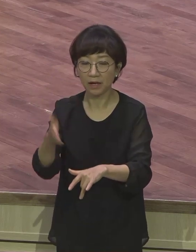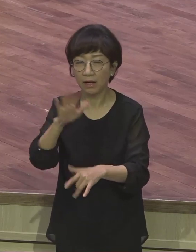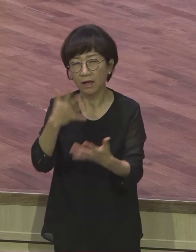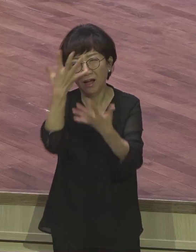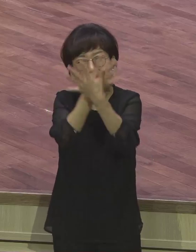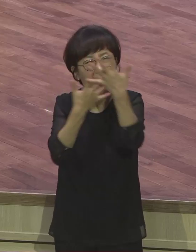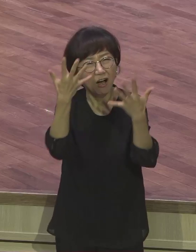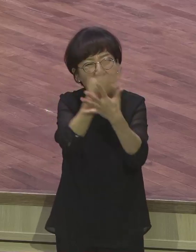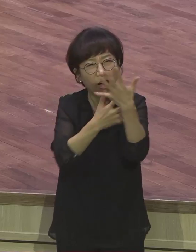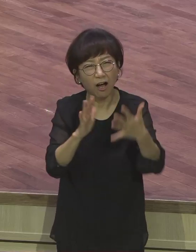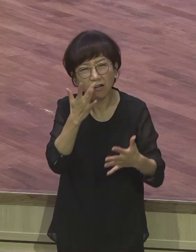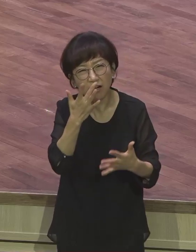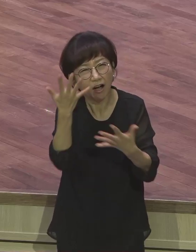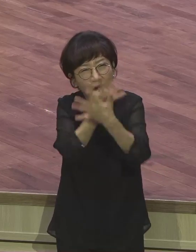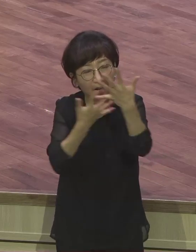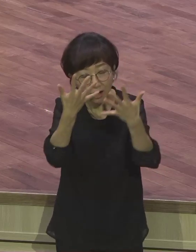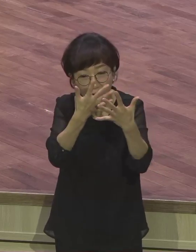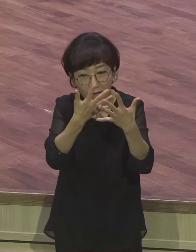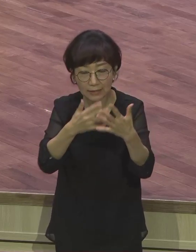구원을 받은 건지 못 받은 건지